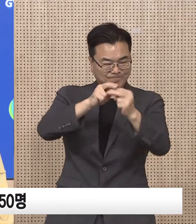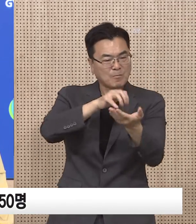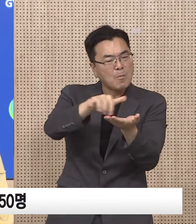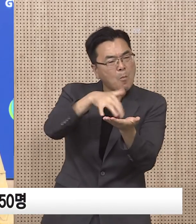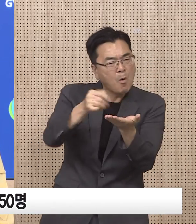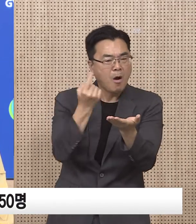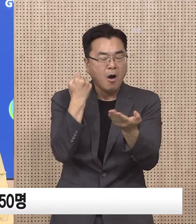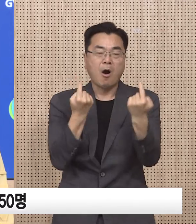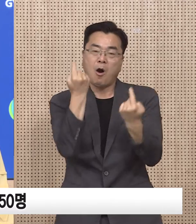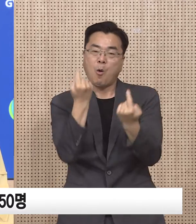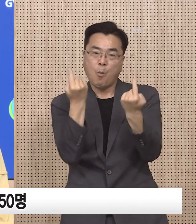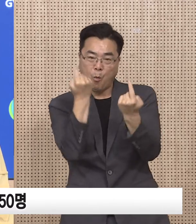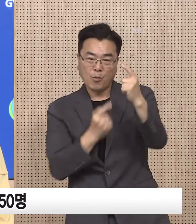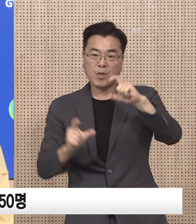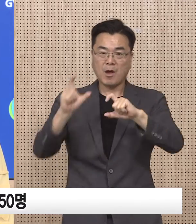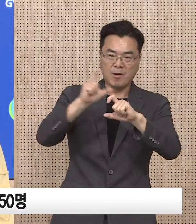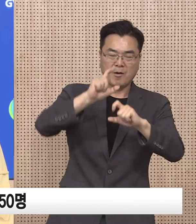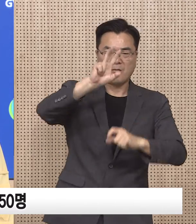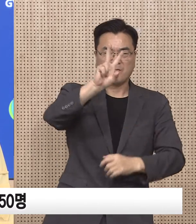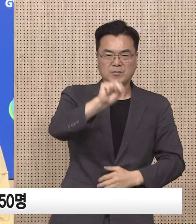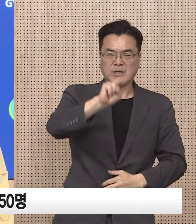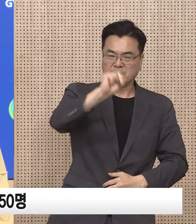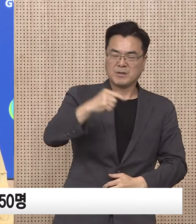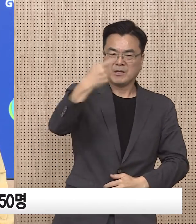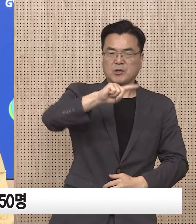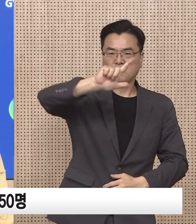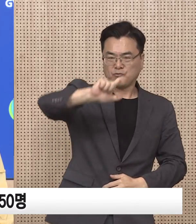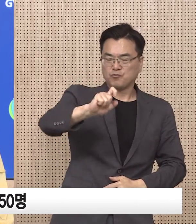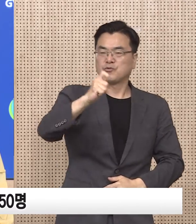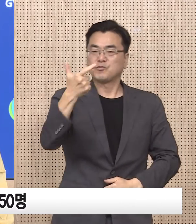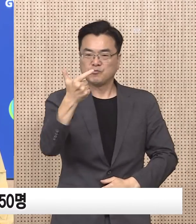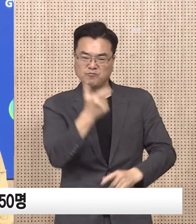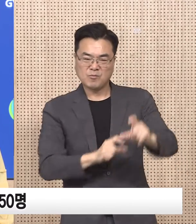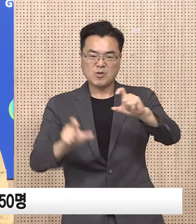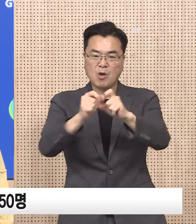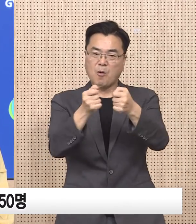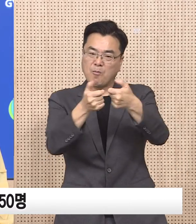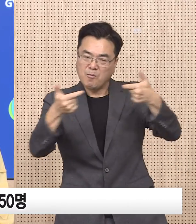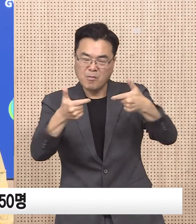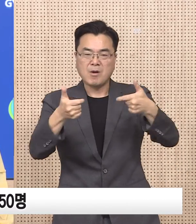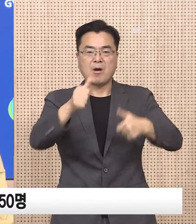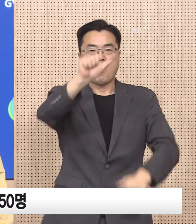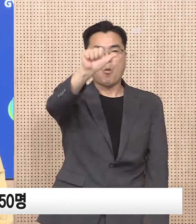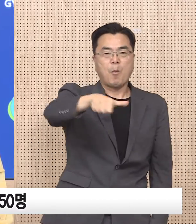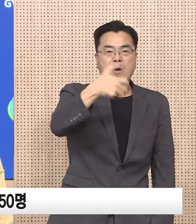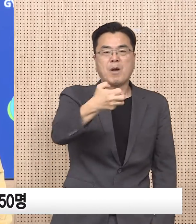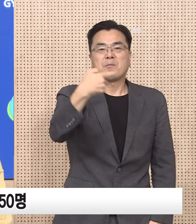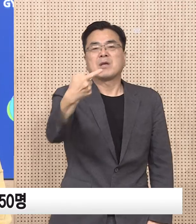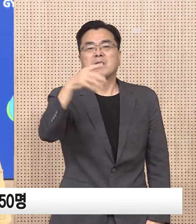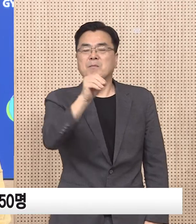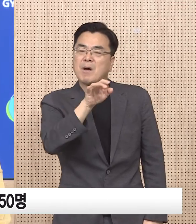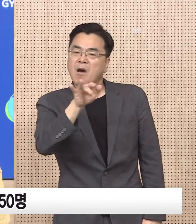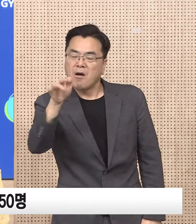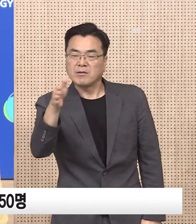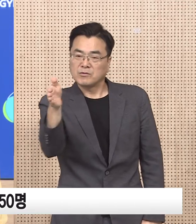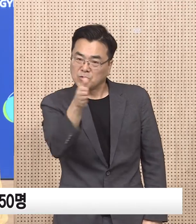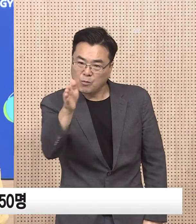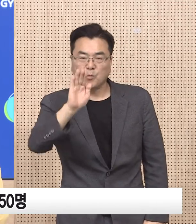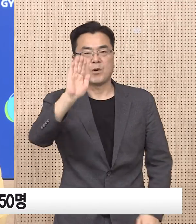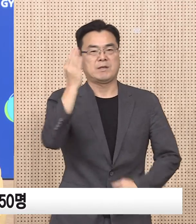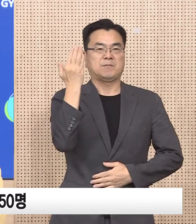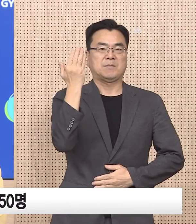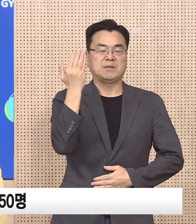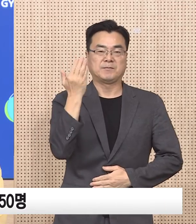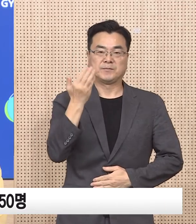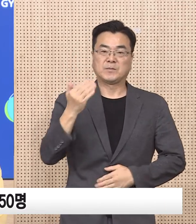전일 오전 0시 대비 2만 1,061명 증가한 581만 9,350명이며